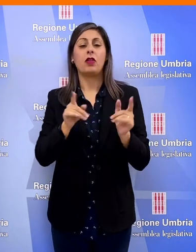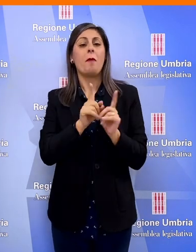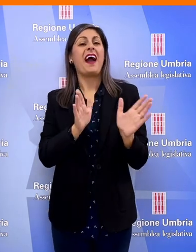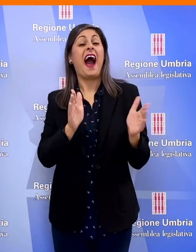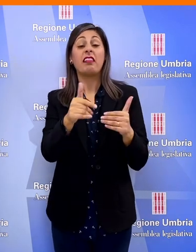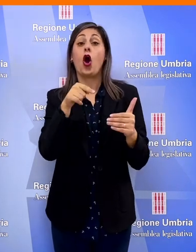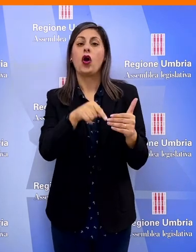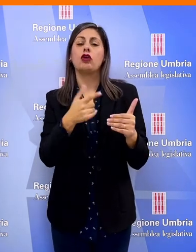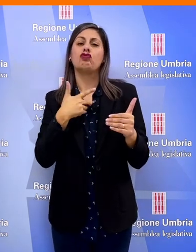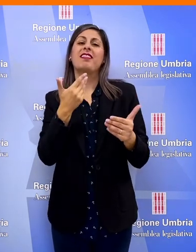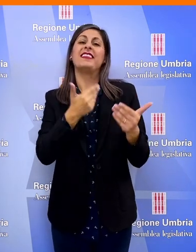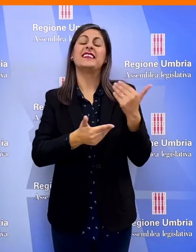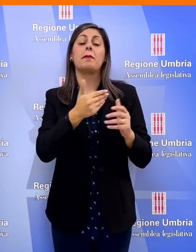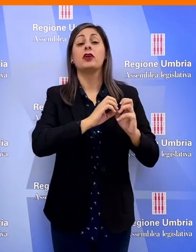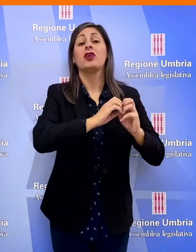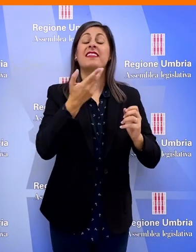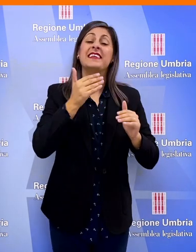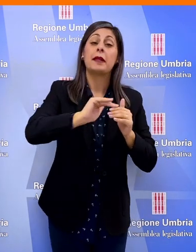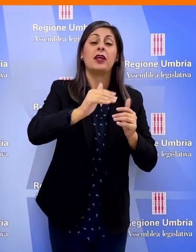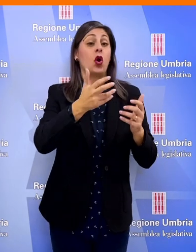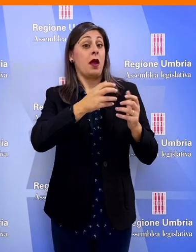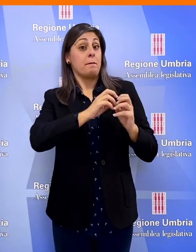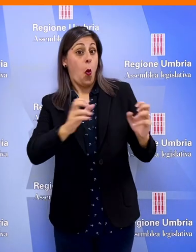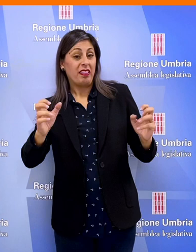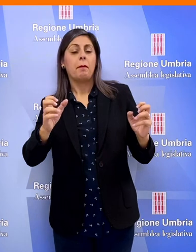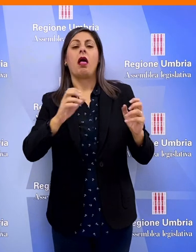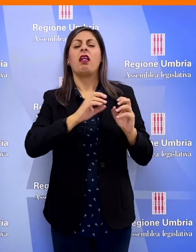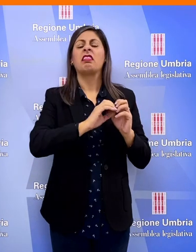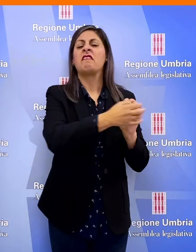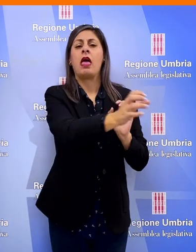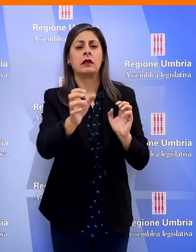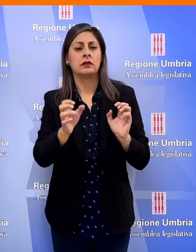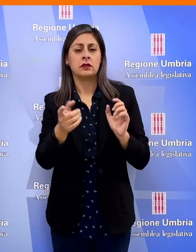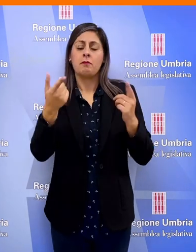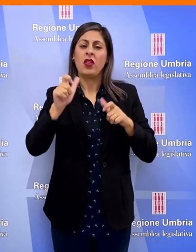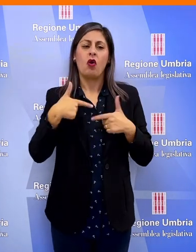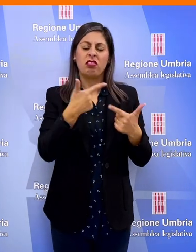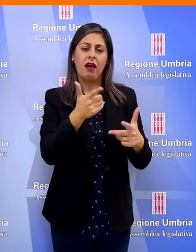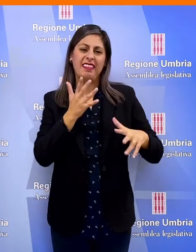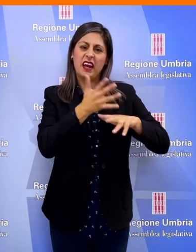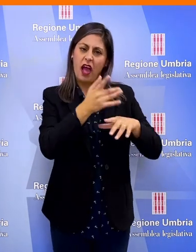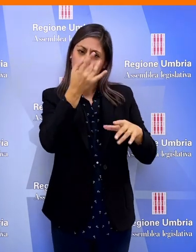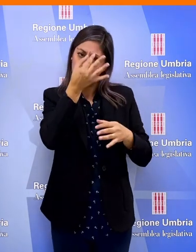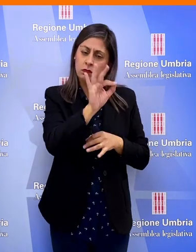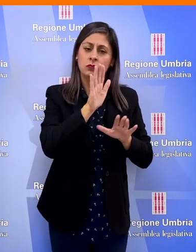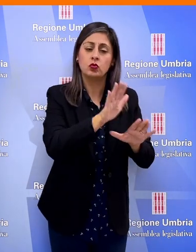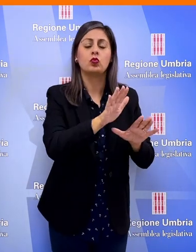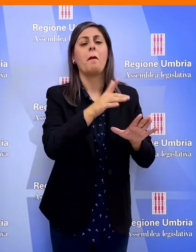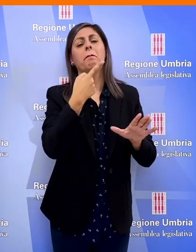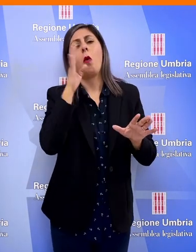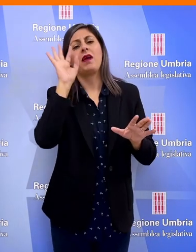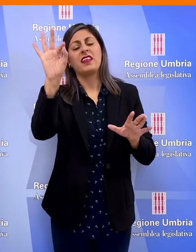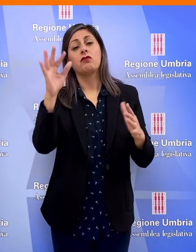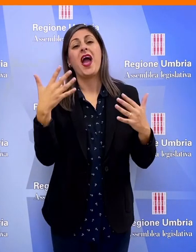disabilità quale categoria soggetta a discriminazioni multiple e trasversali sostenendo azioni finalizzate a garantire loro una piena inclusione